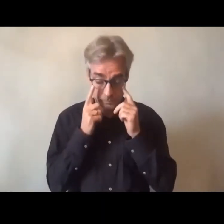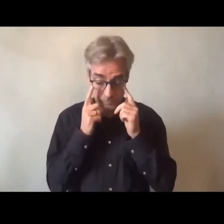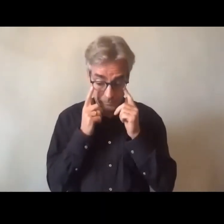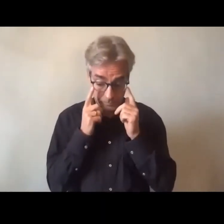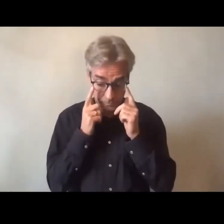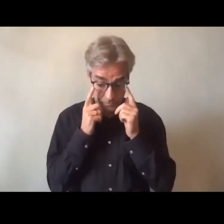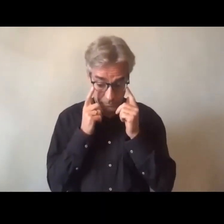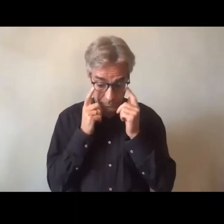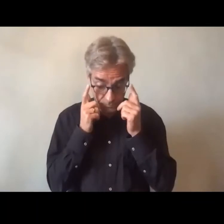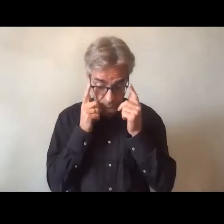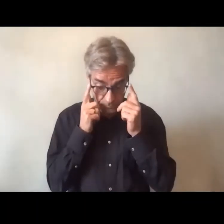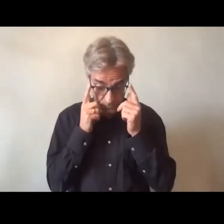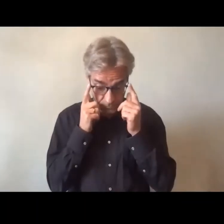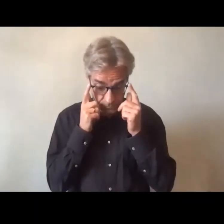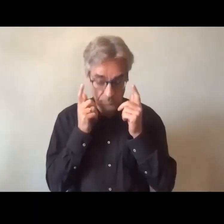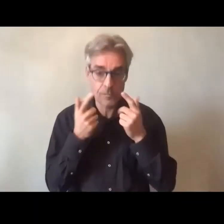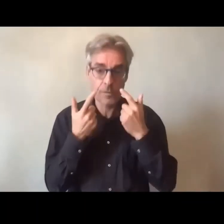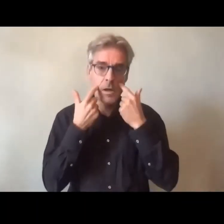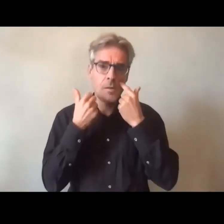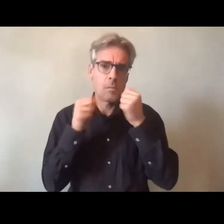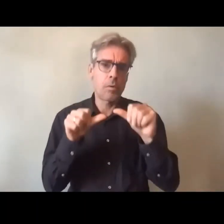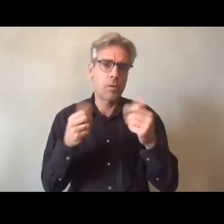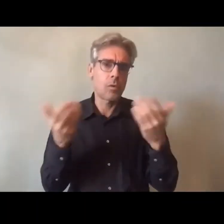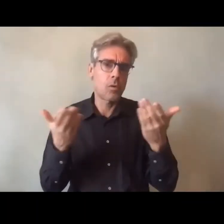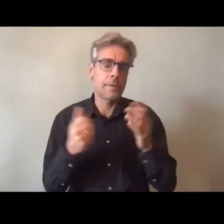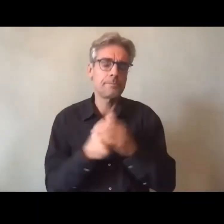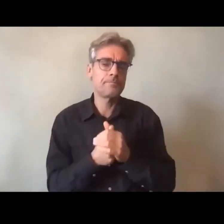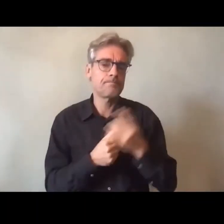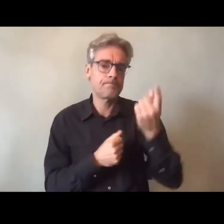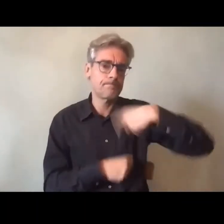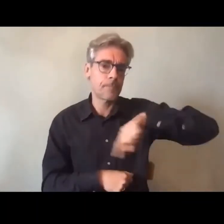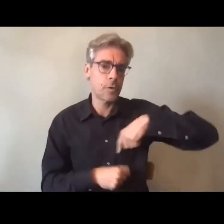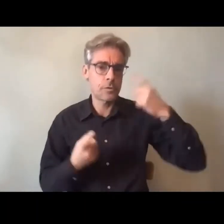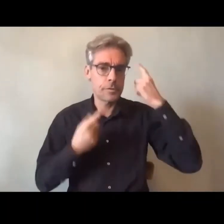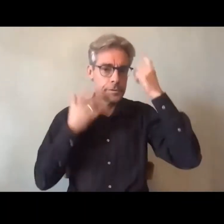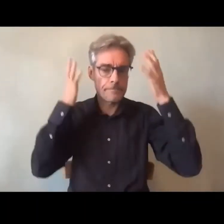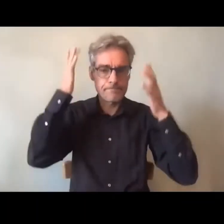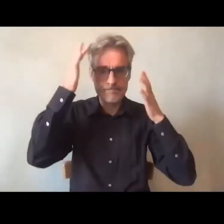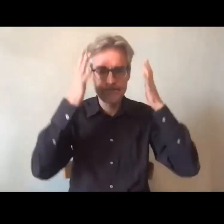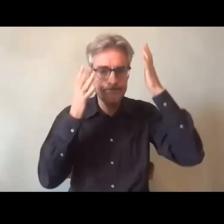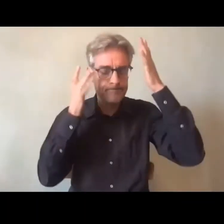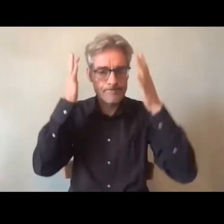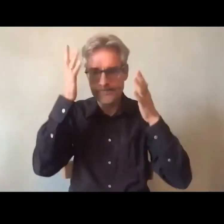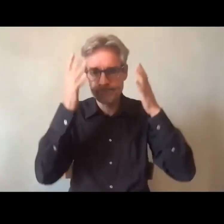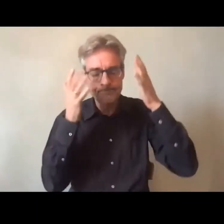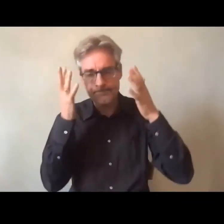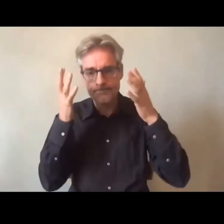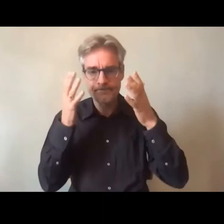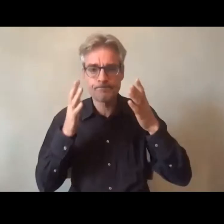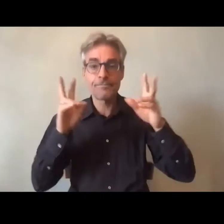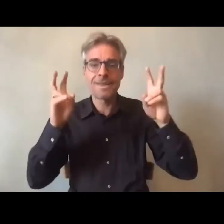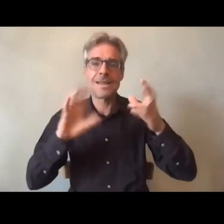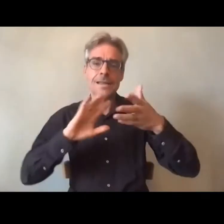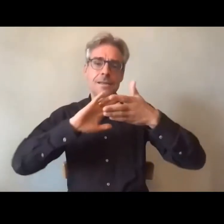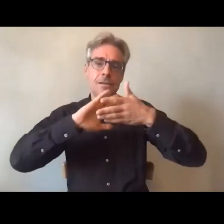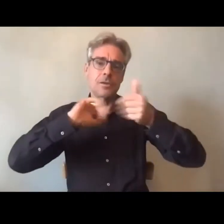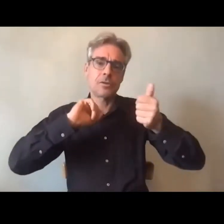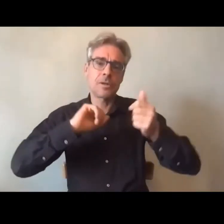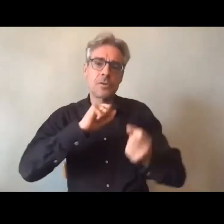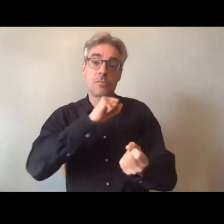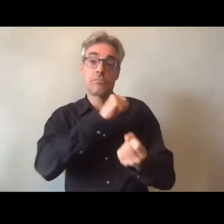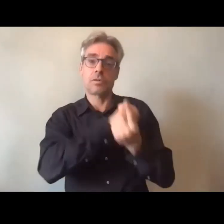ce qui apparaît quand même c'est que la préoccupation de cette transition particulière entre